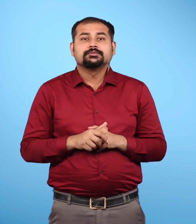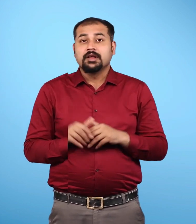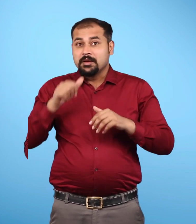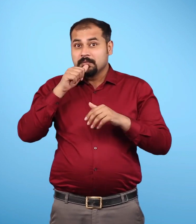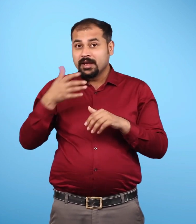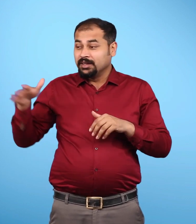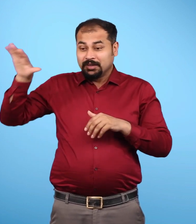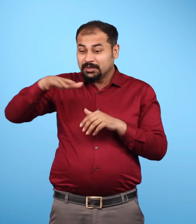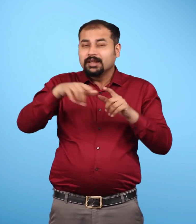तरंगें